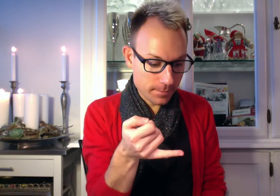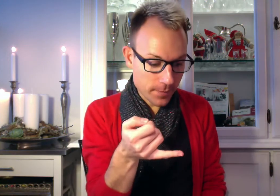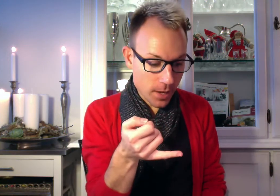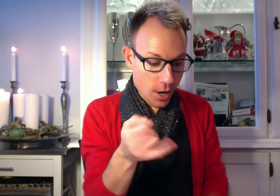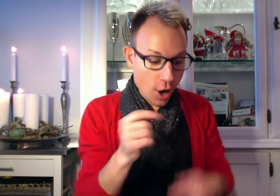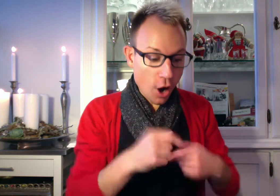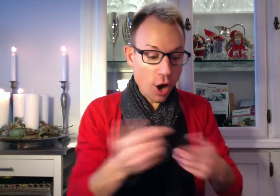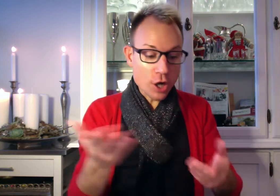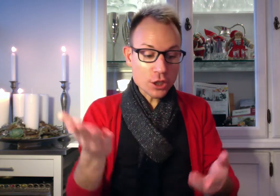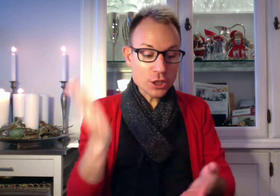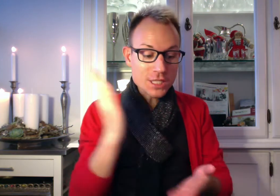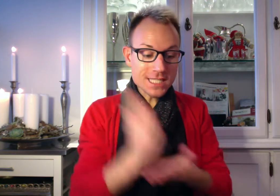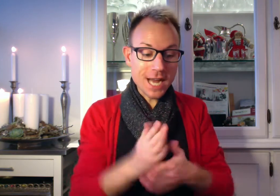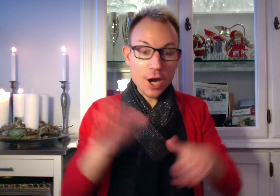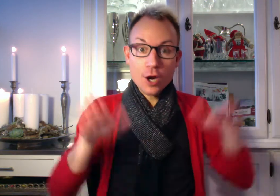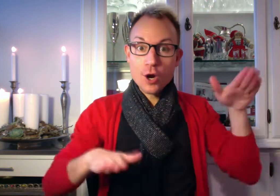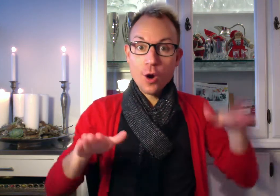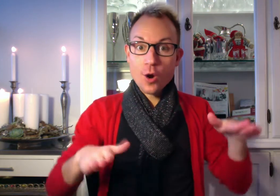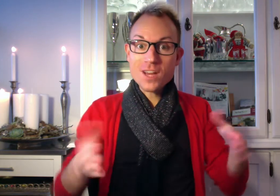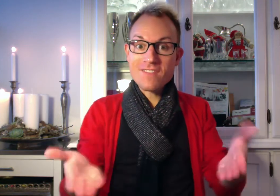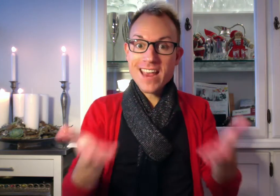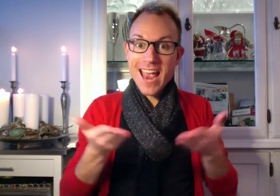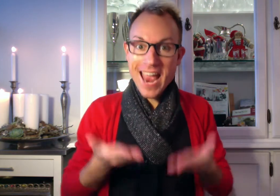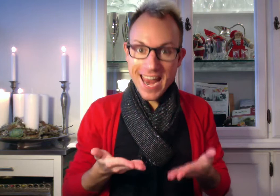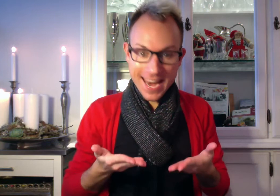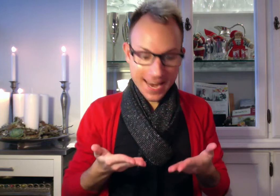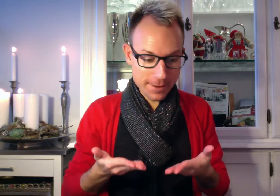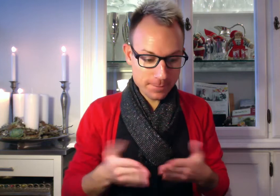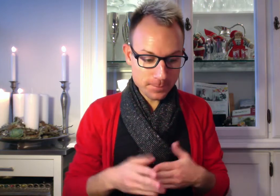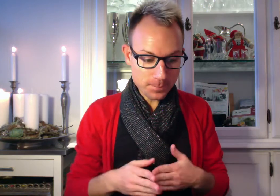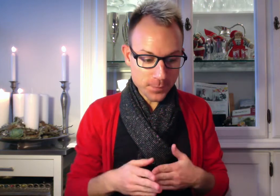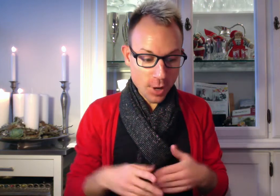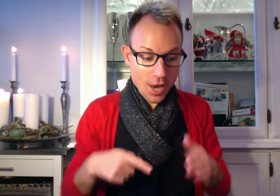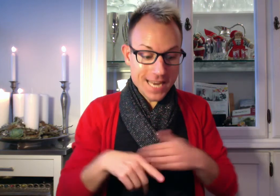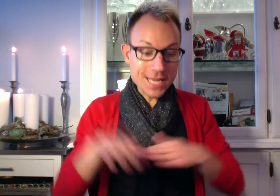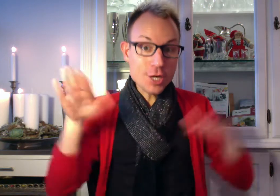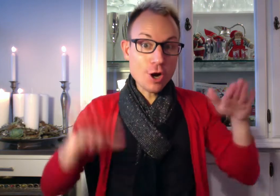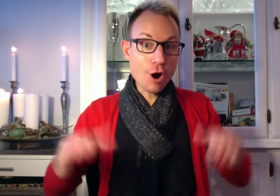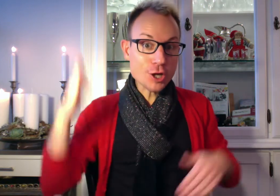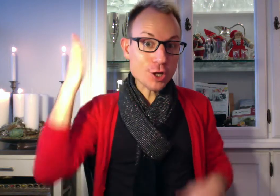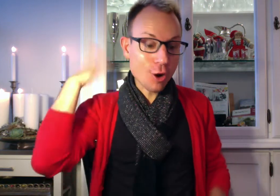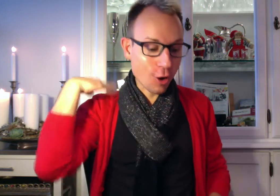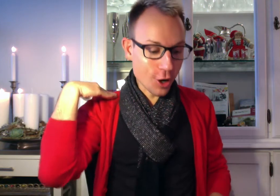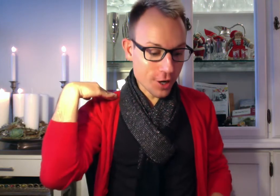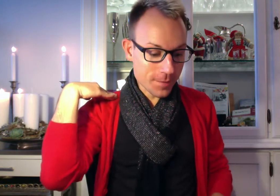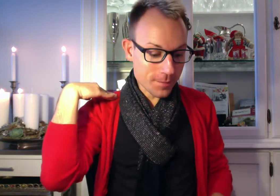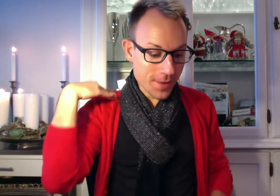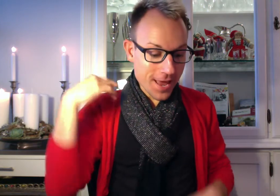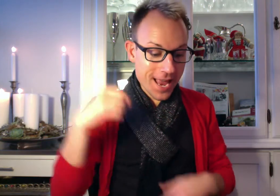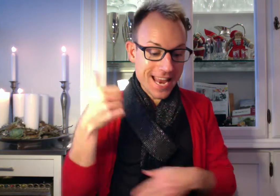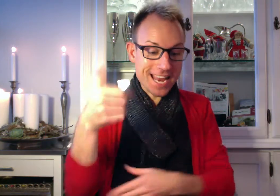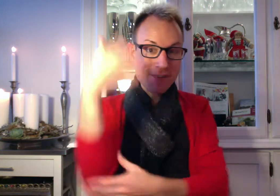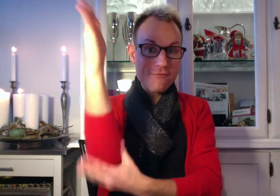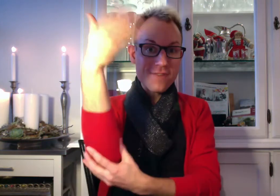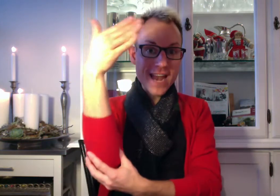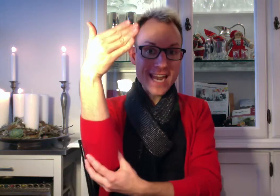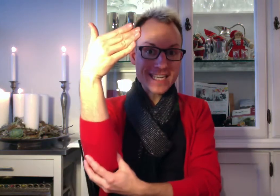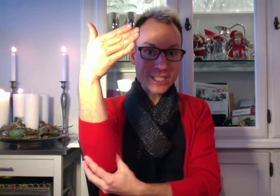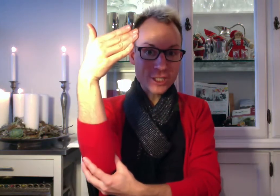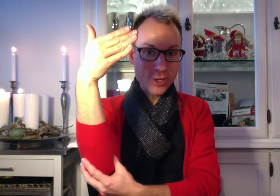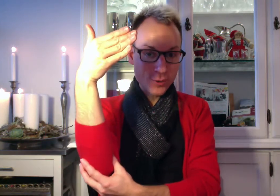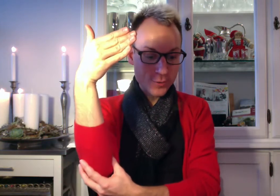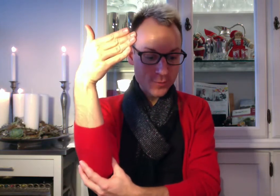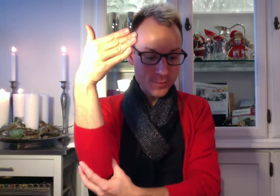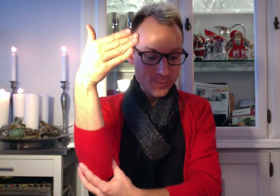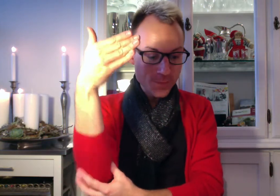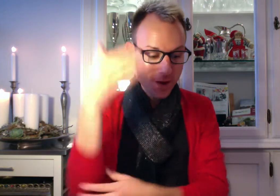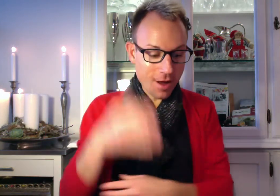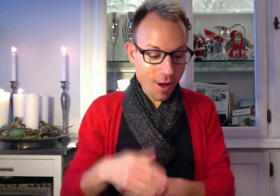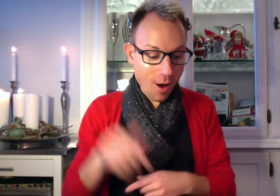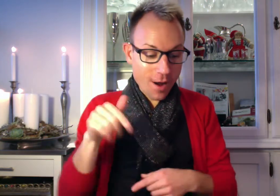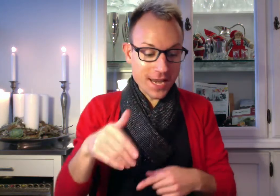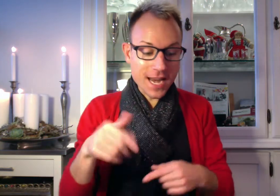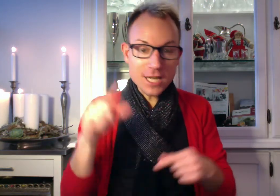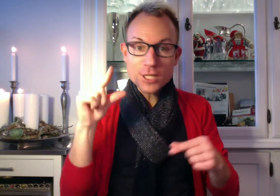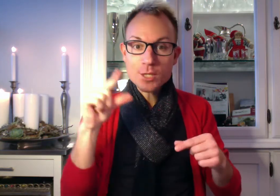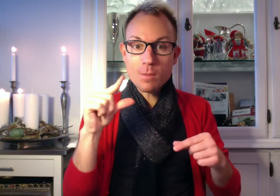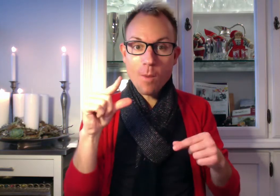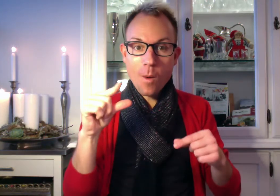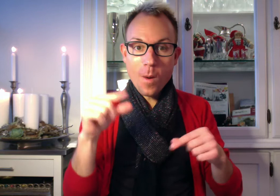Og så skal gåken ved hang. Det er gåkenet ryg i flæske så. Og den har små